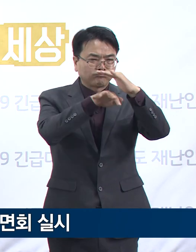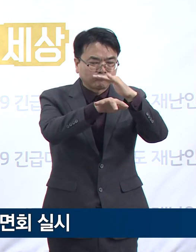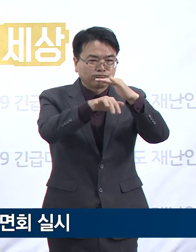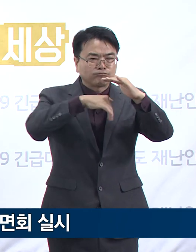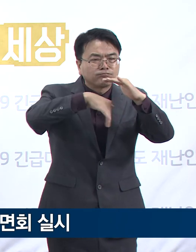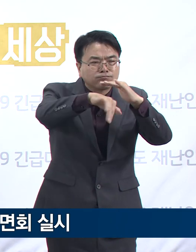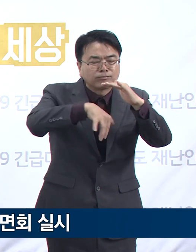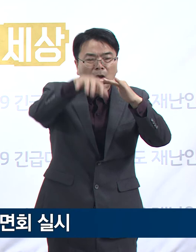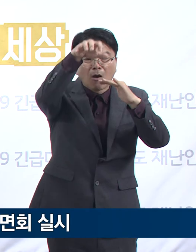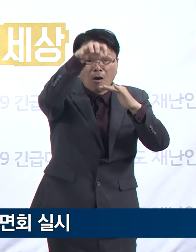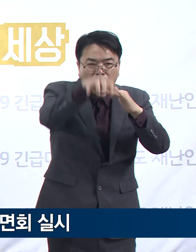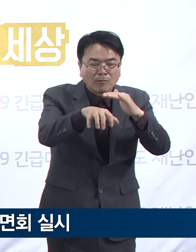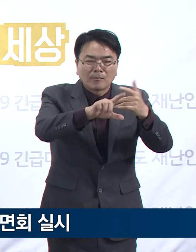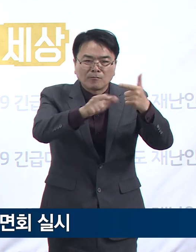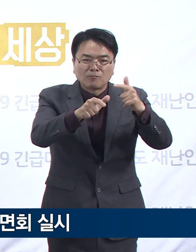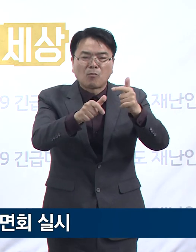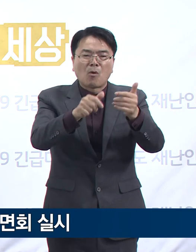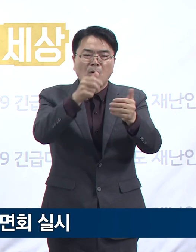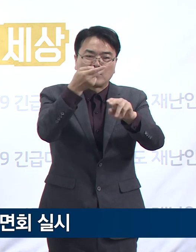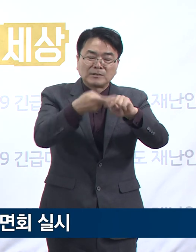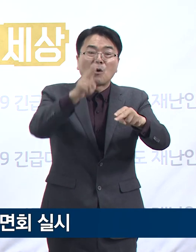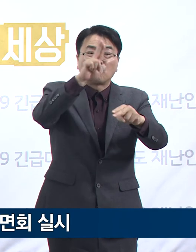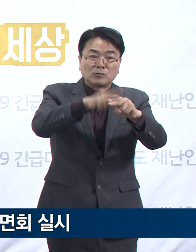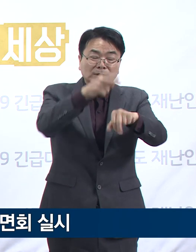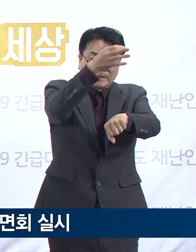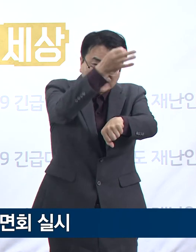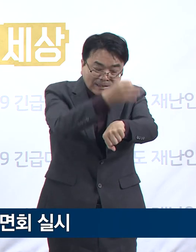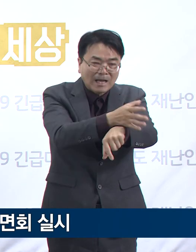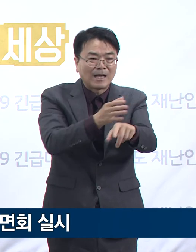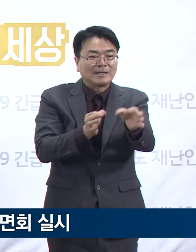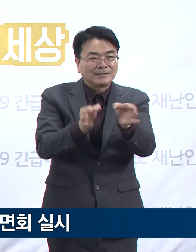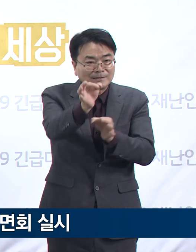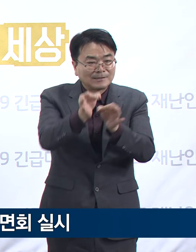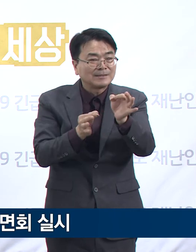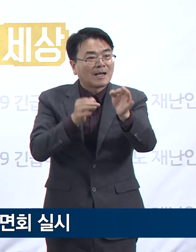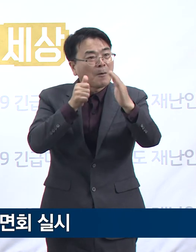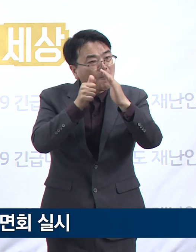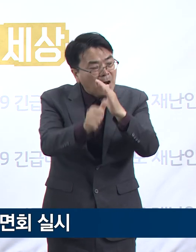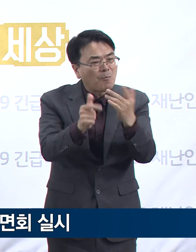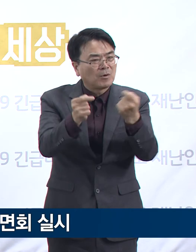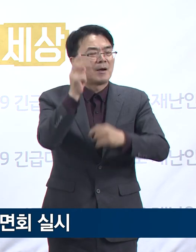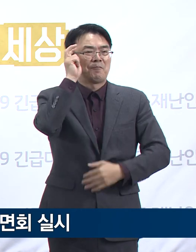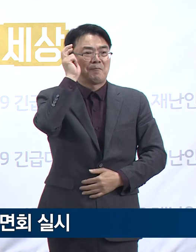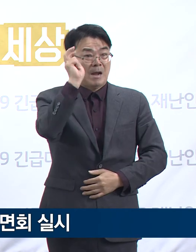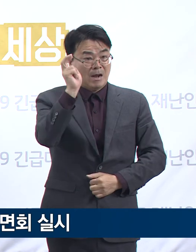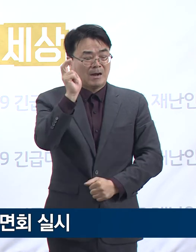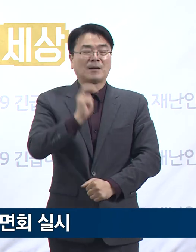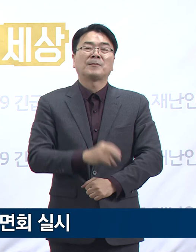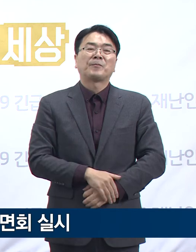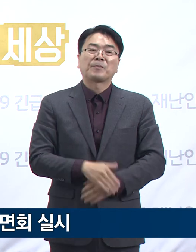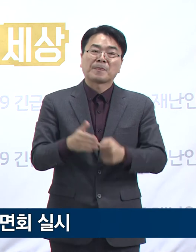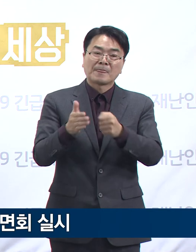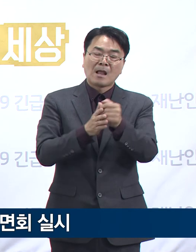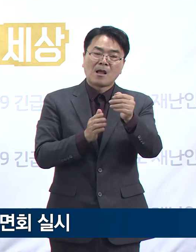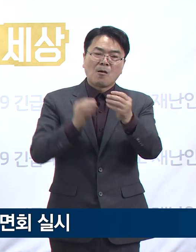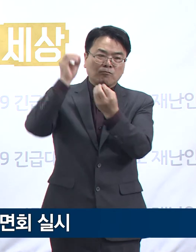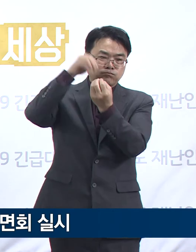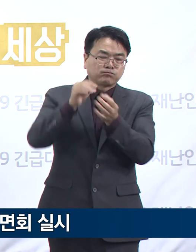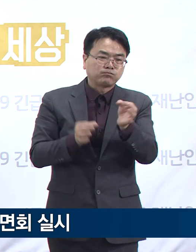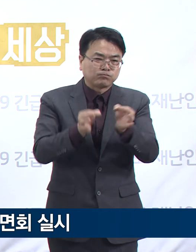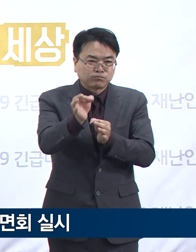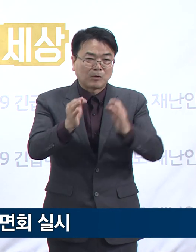차례상 추석 선물 준비 등을 위한 전통시장 등 방문 증가도 예상됩니다. 전통시장 및